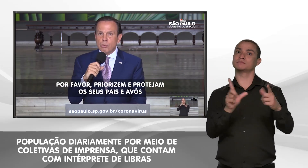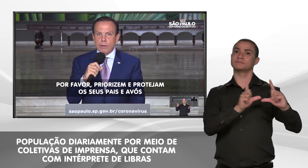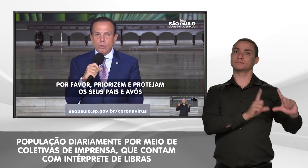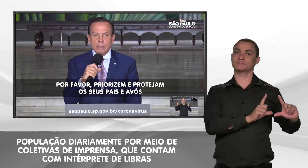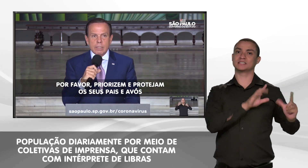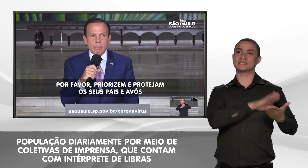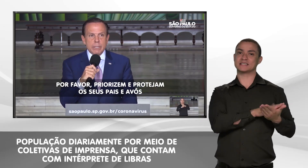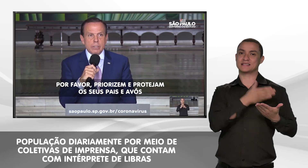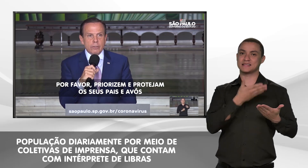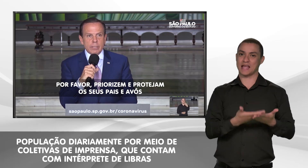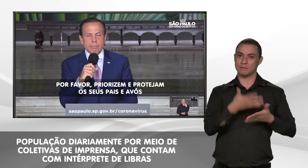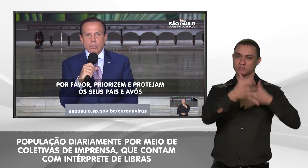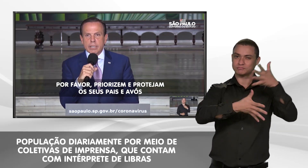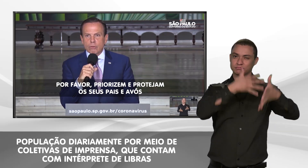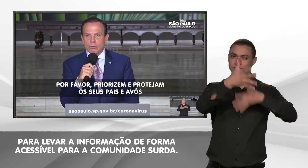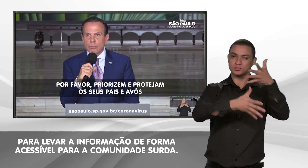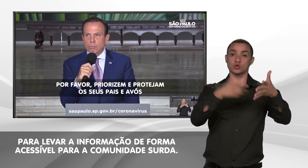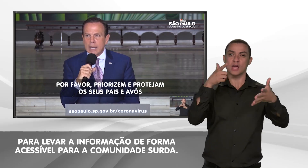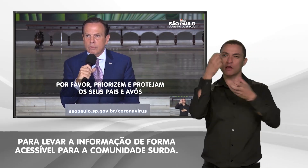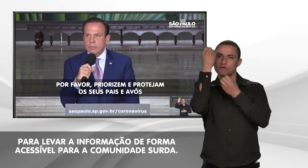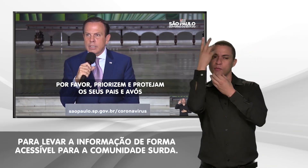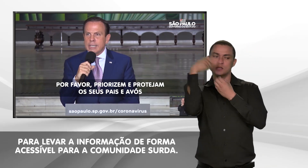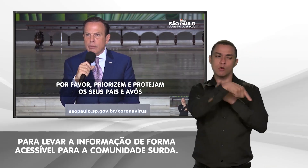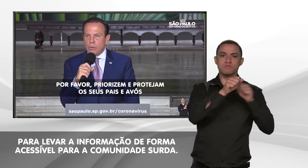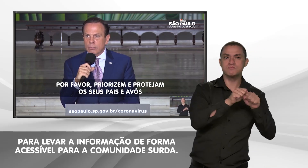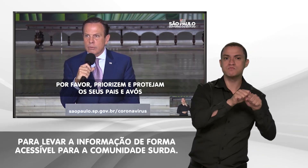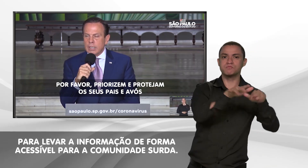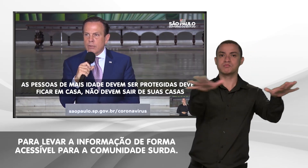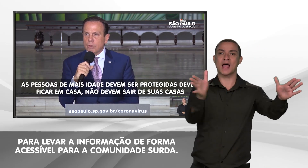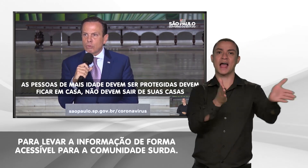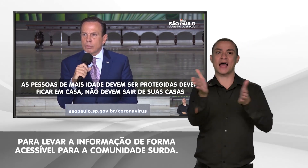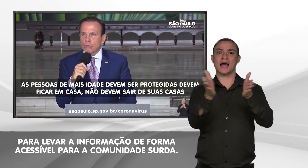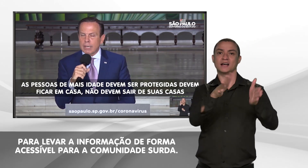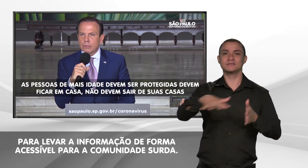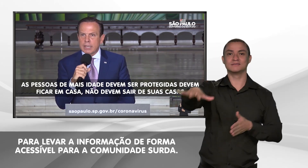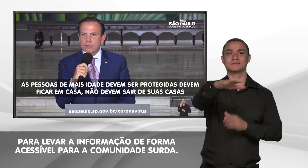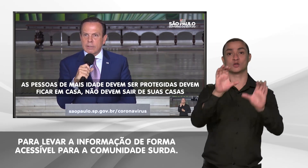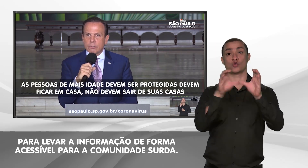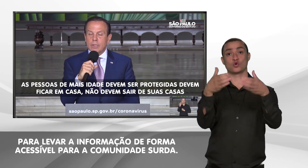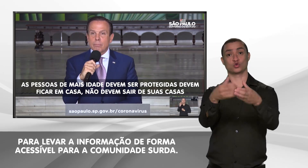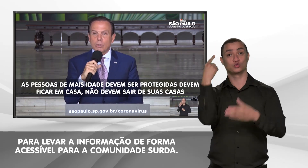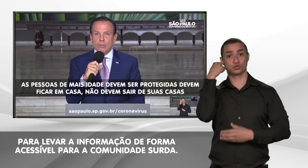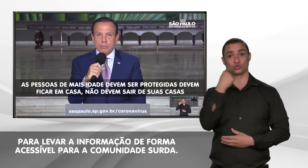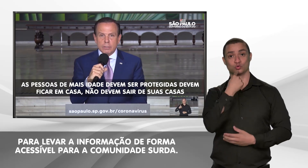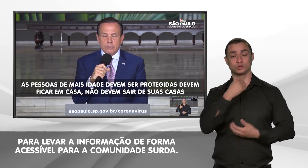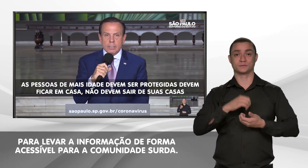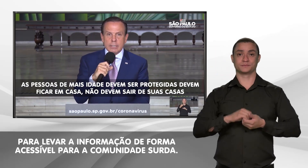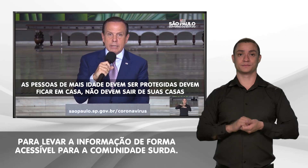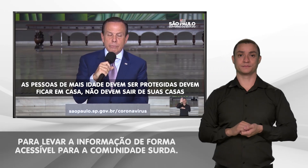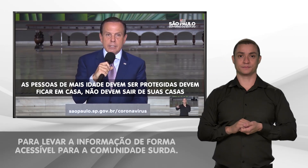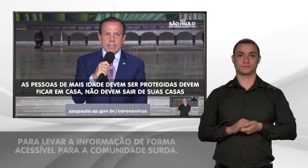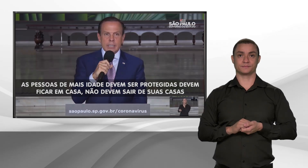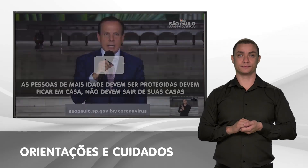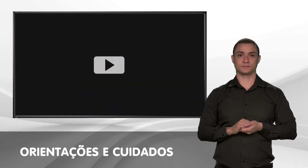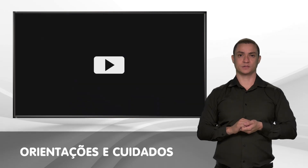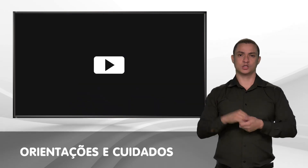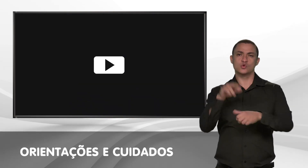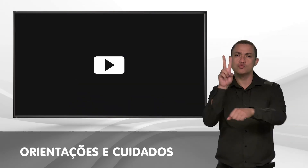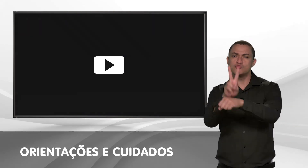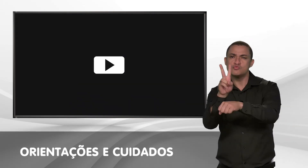que contam com o intérprete de libras para levar a informação de forma acessível para a comunidade surda.